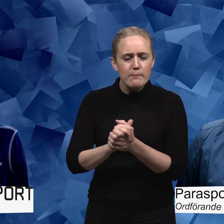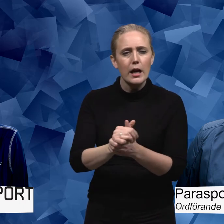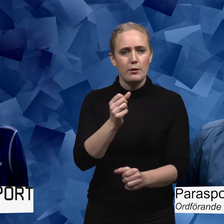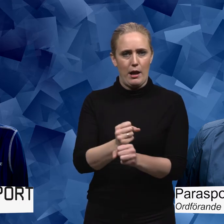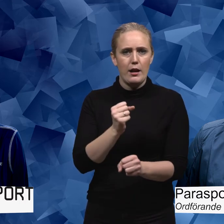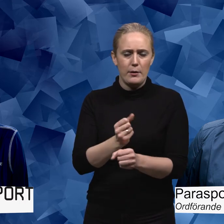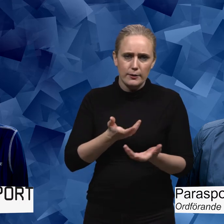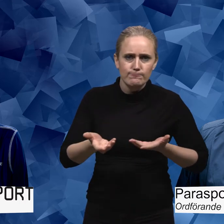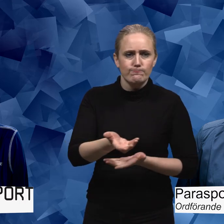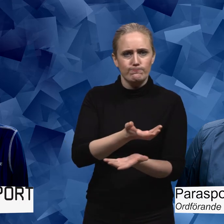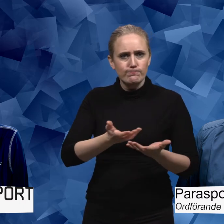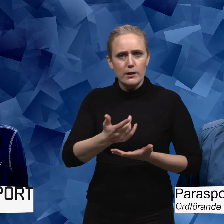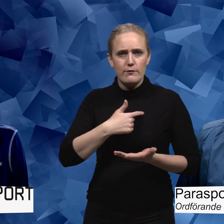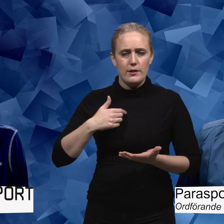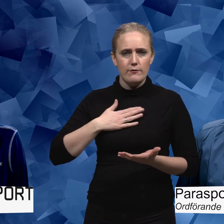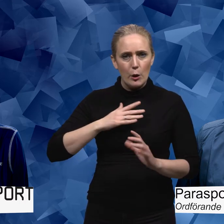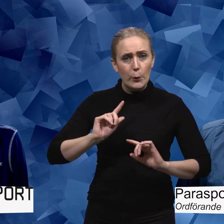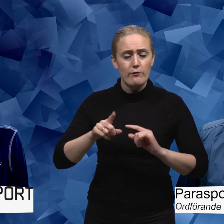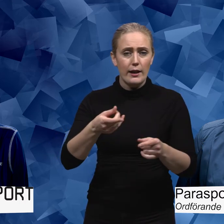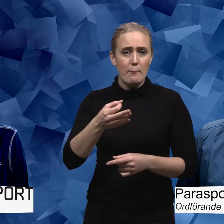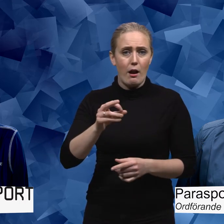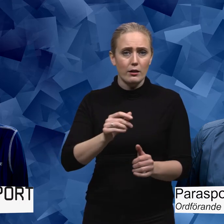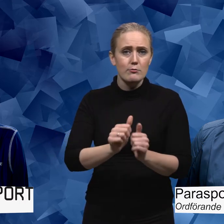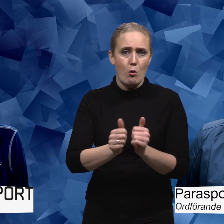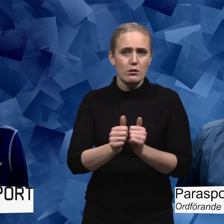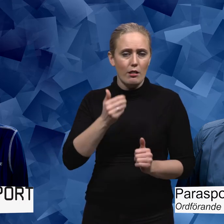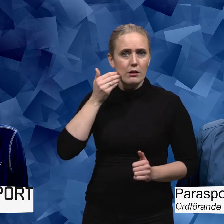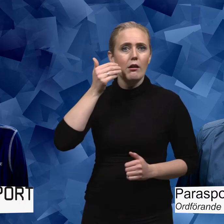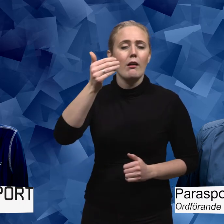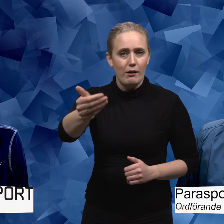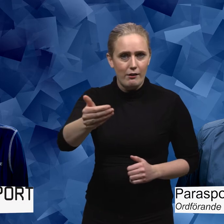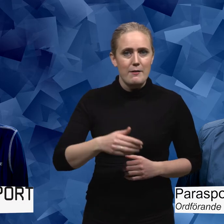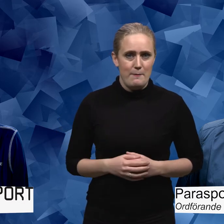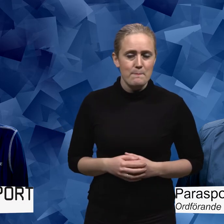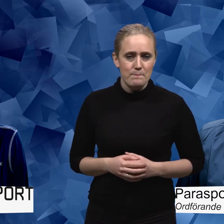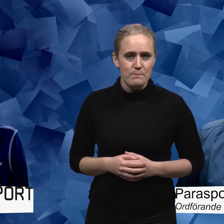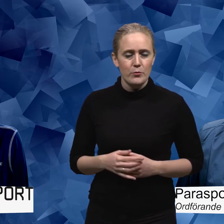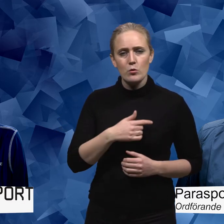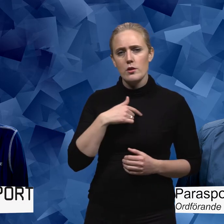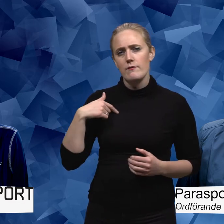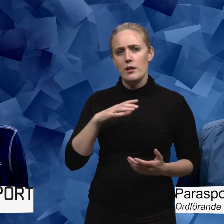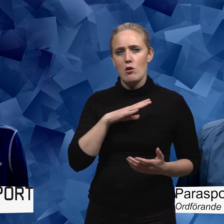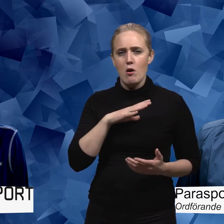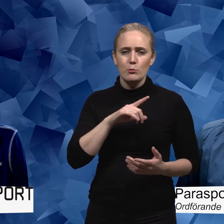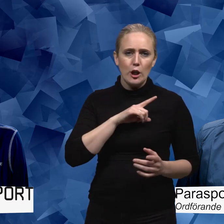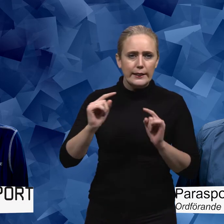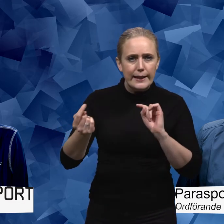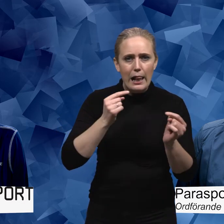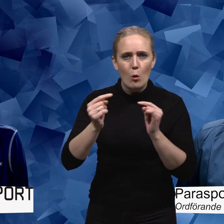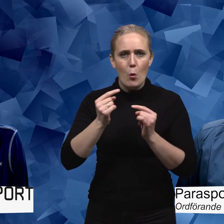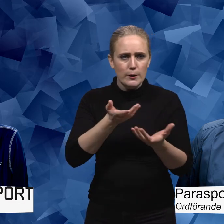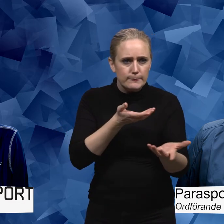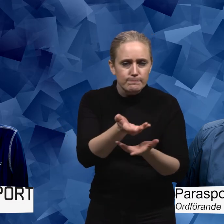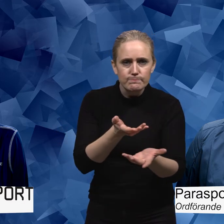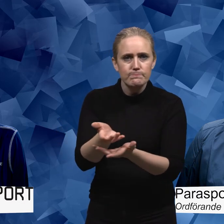ett gemensamt arbete som vi gör i att utveckla parasporten framåt. Och vi har väldigt många